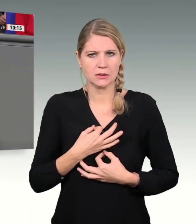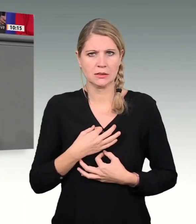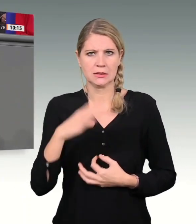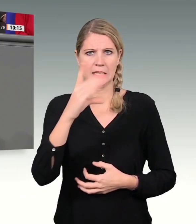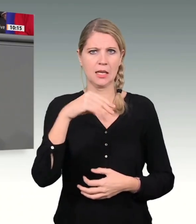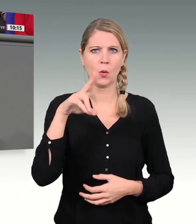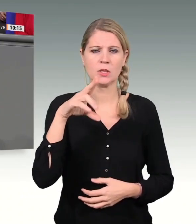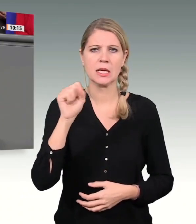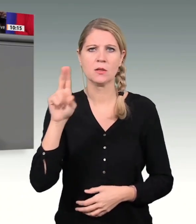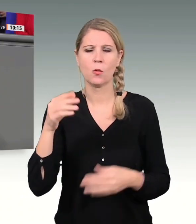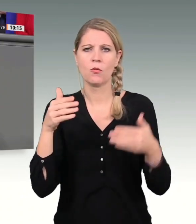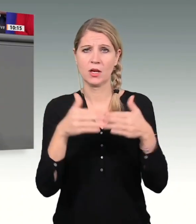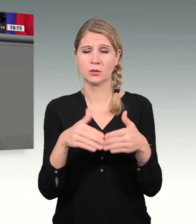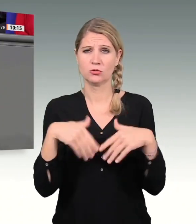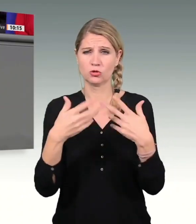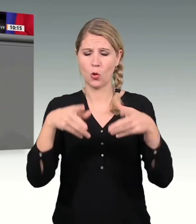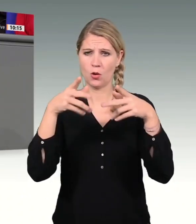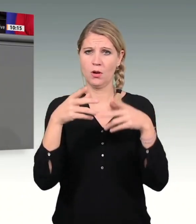seriösen Wirtschaften zu tun.